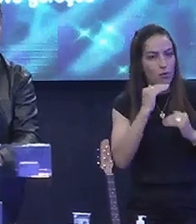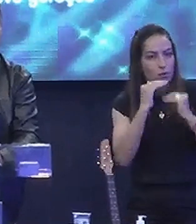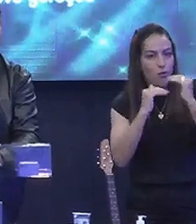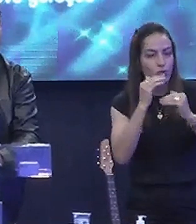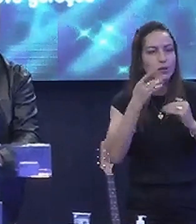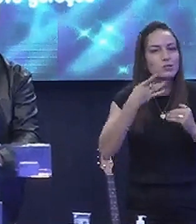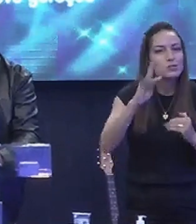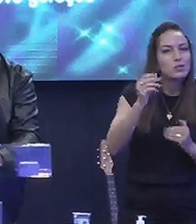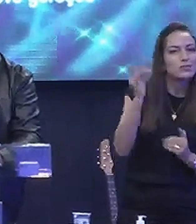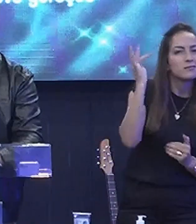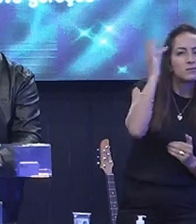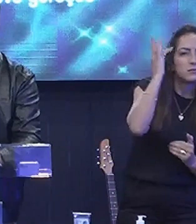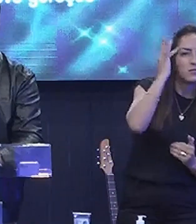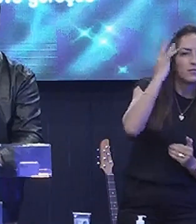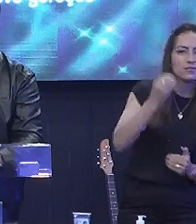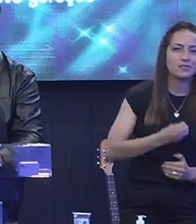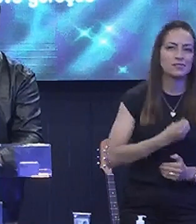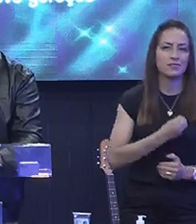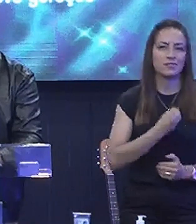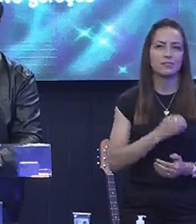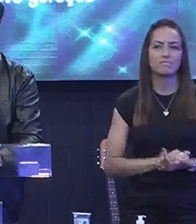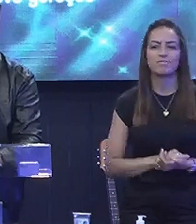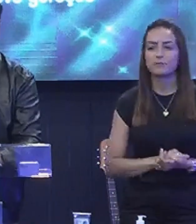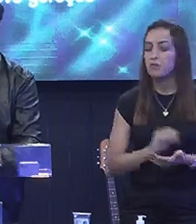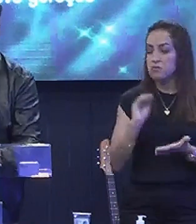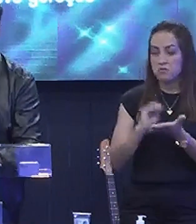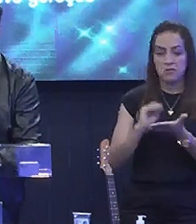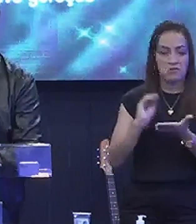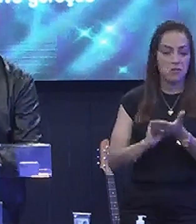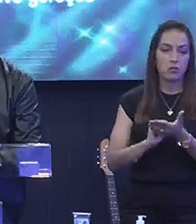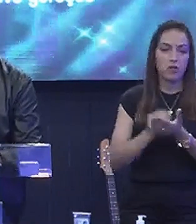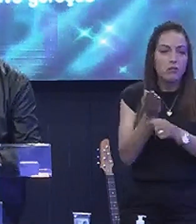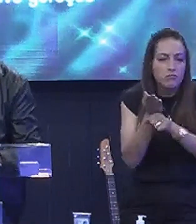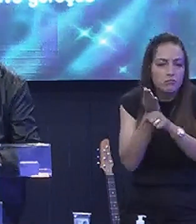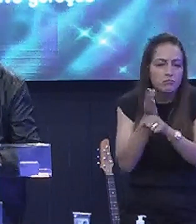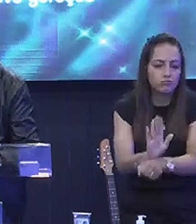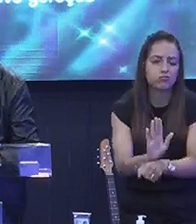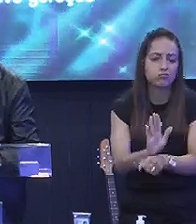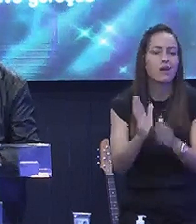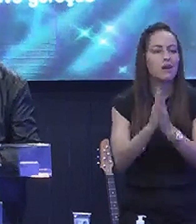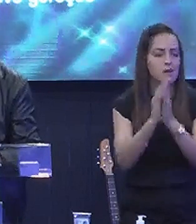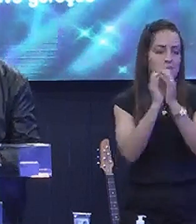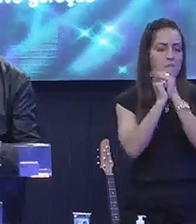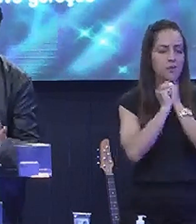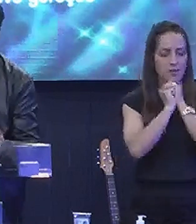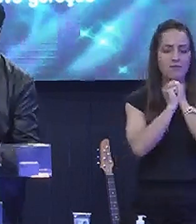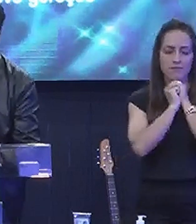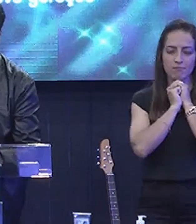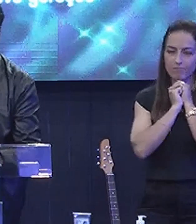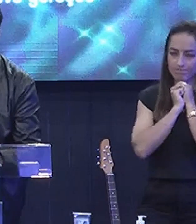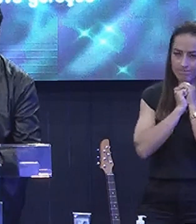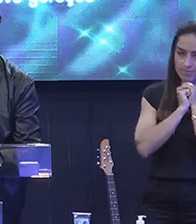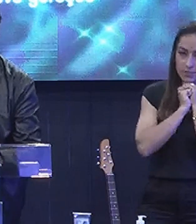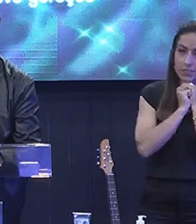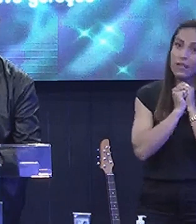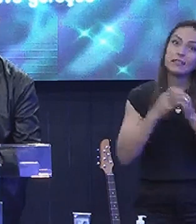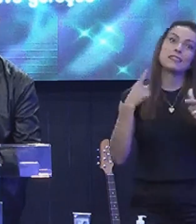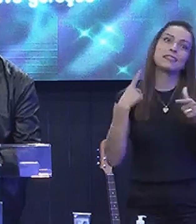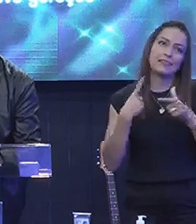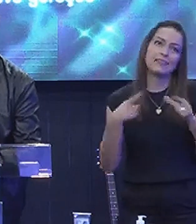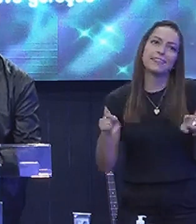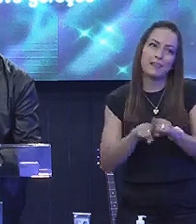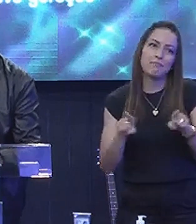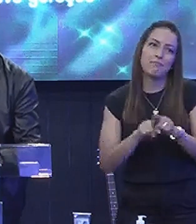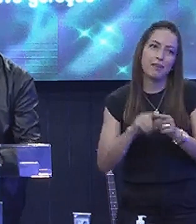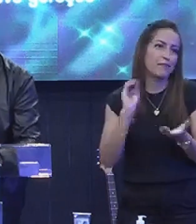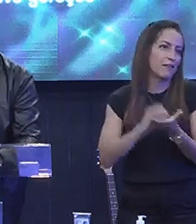De maturidade Na sua vida Não vai faltar Quem te ajuda Amém Mas não vai faltar Quem te atrapalha Também